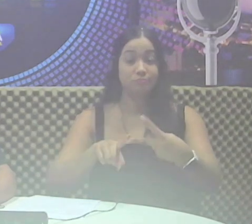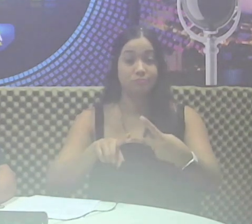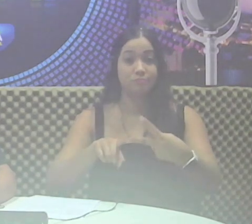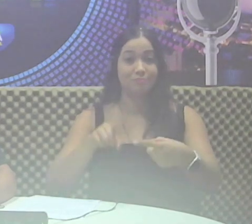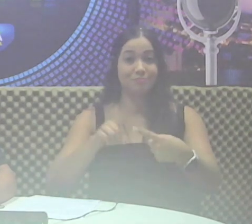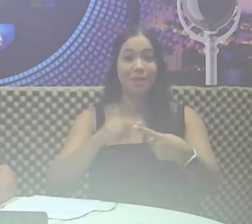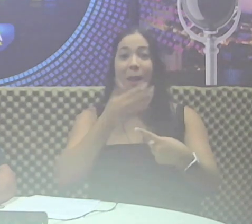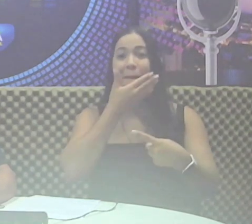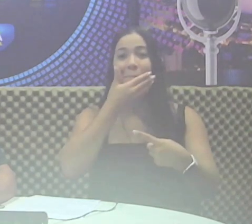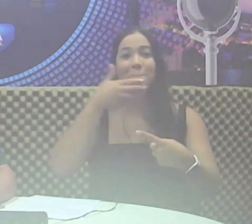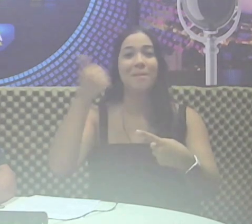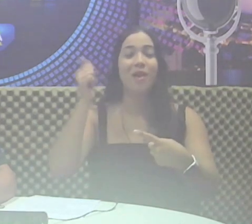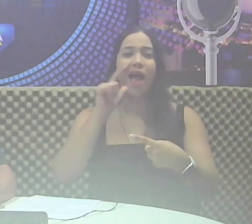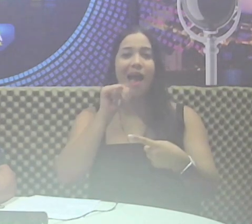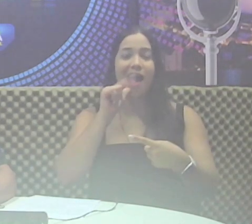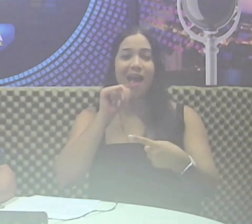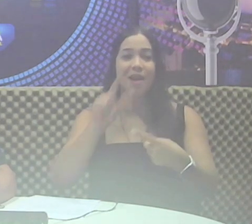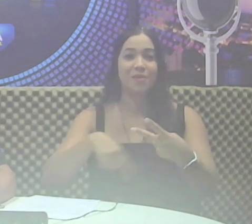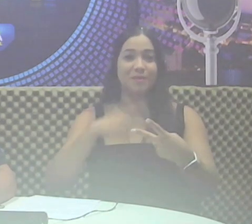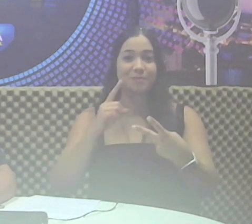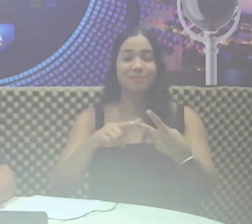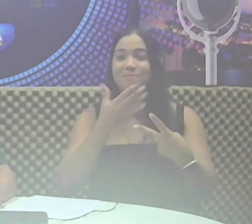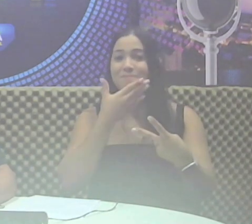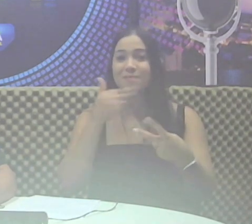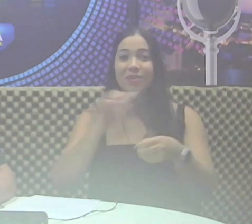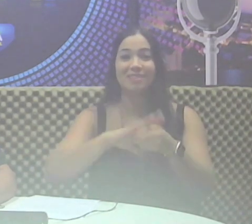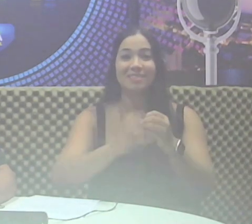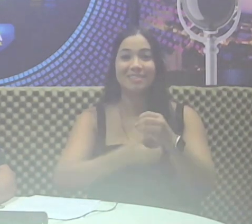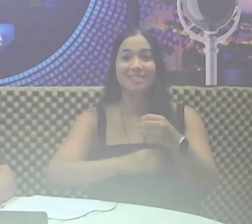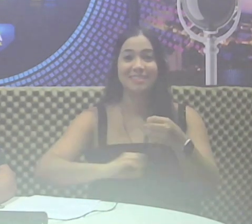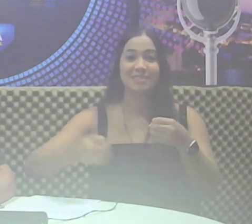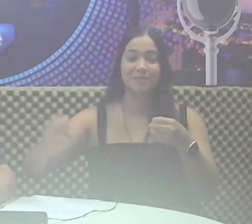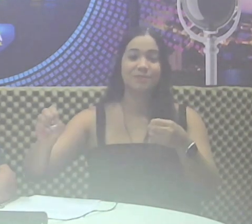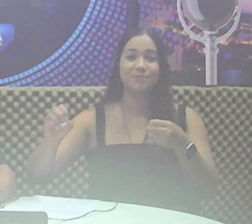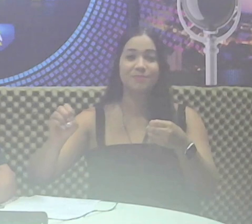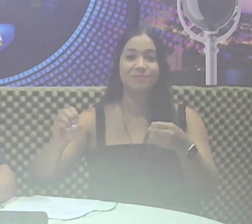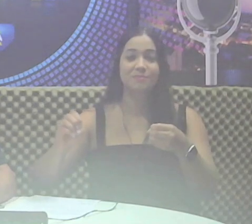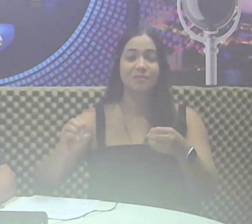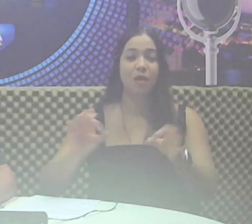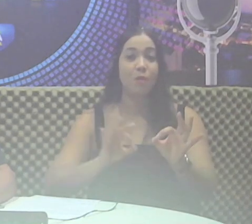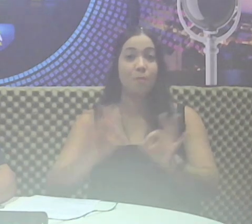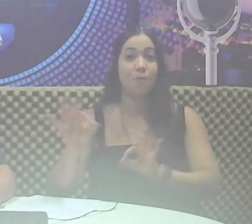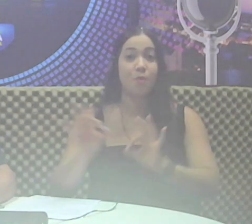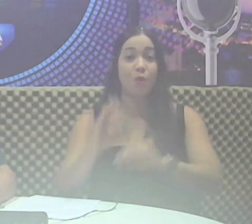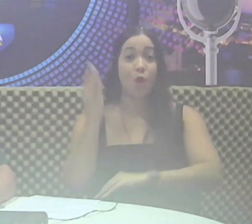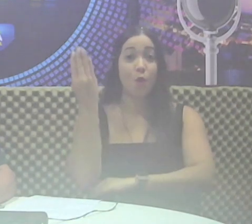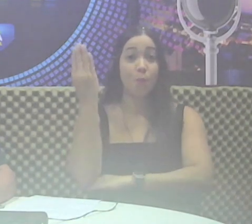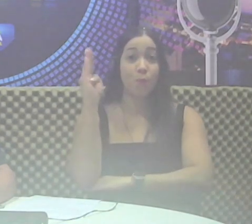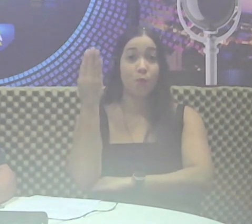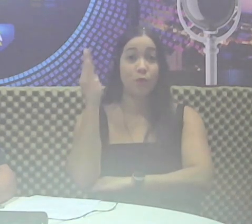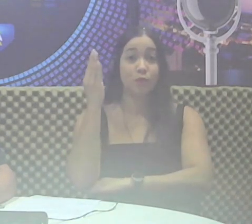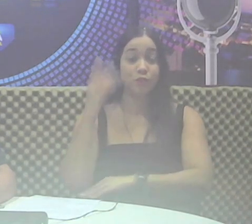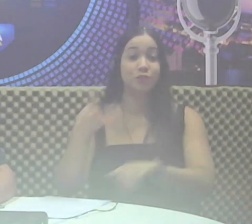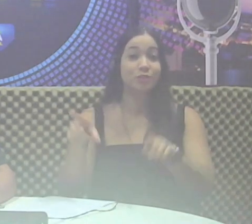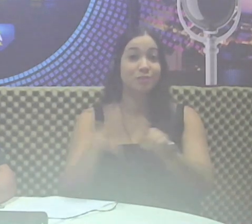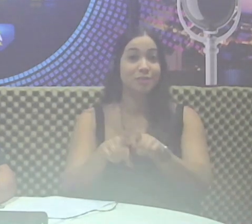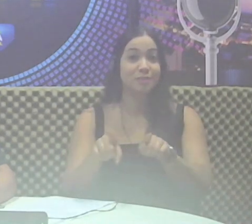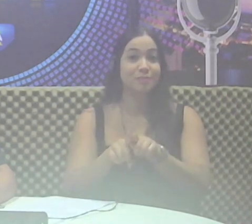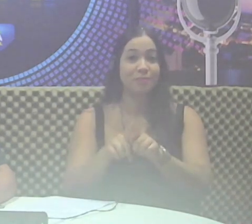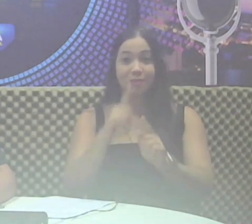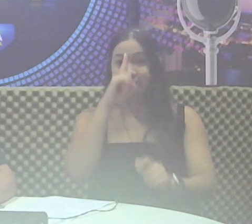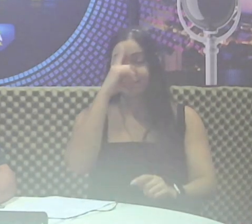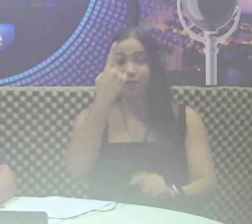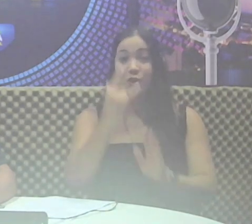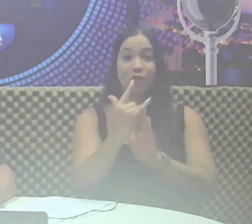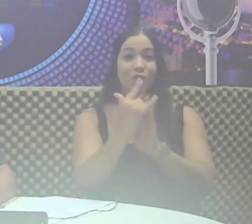Melhor Exemplo em Água e Melhor Exemplo em Saneamento, pela realização do programa Buriti e pela idealização do